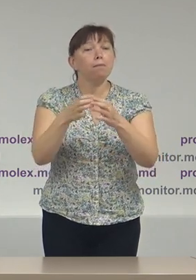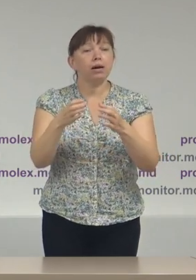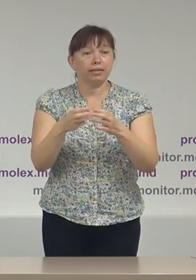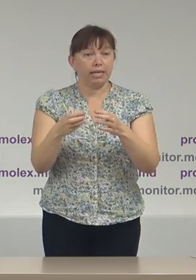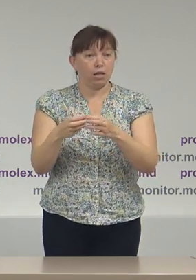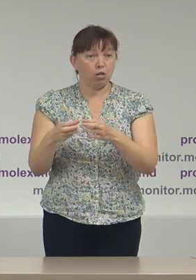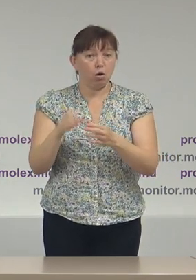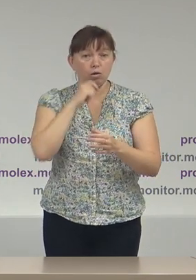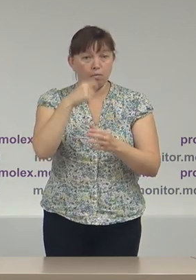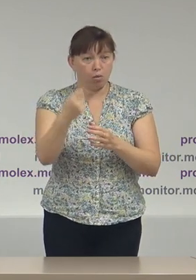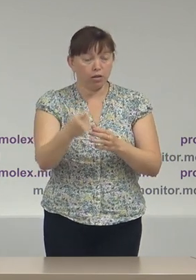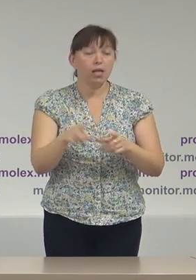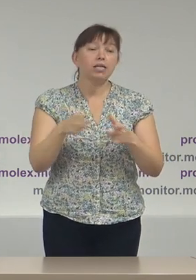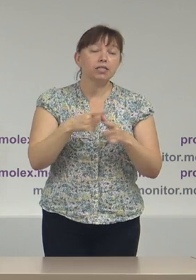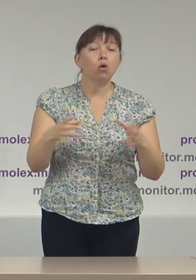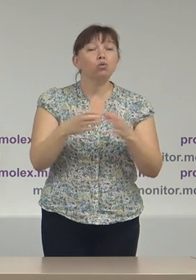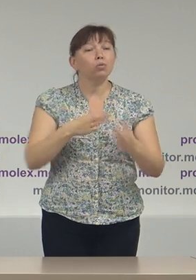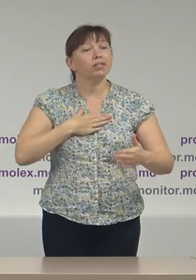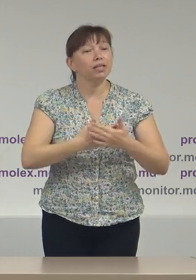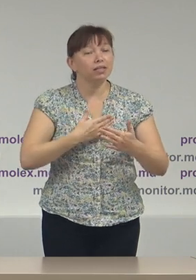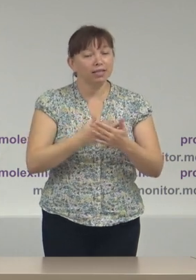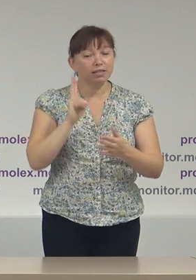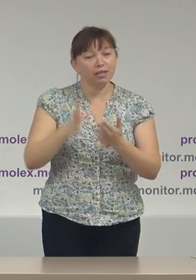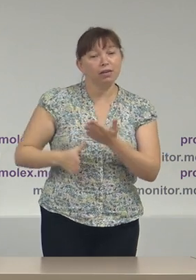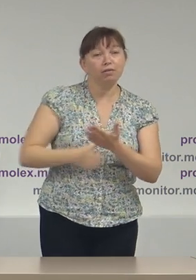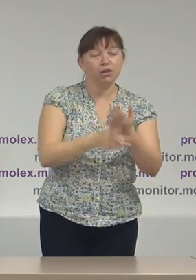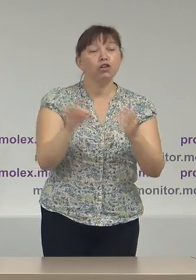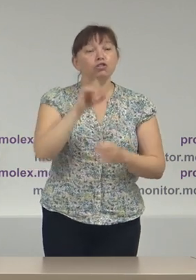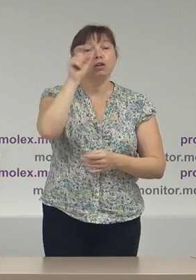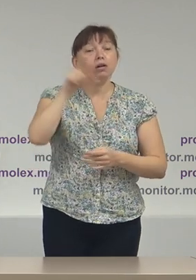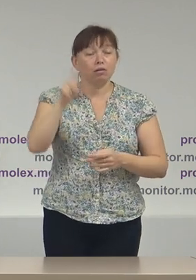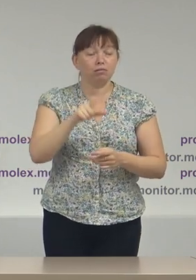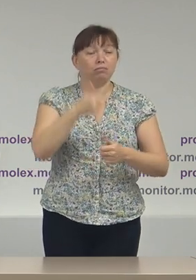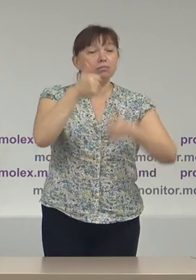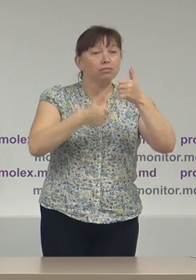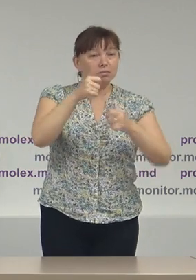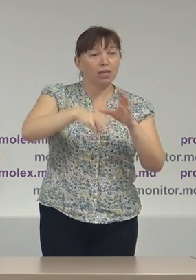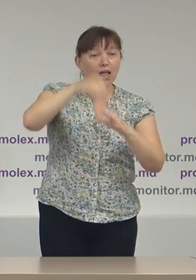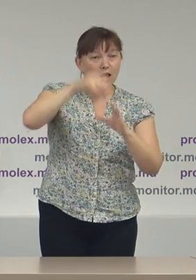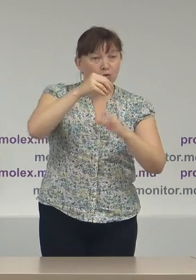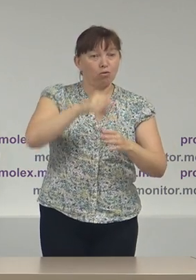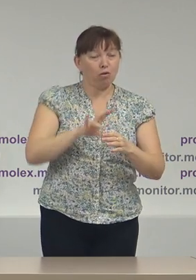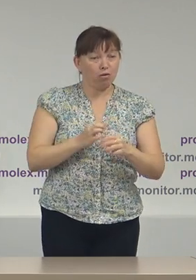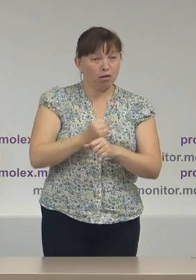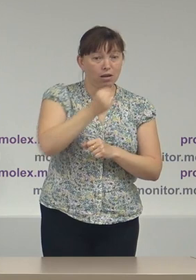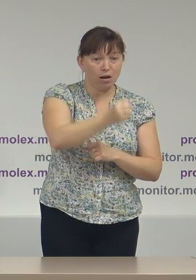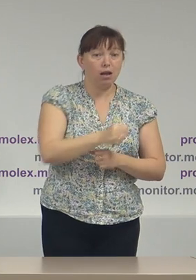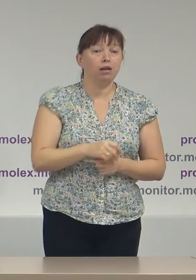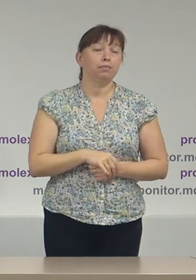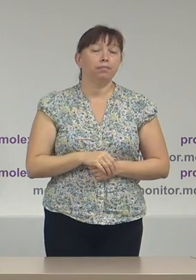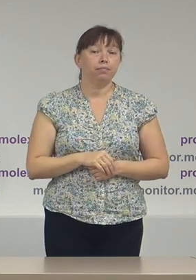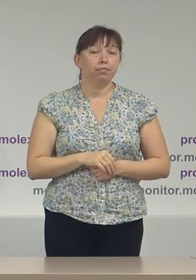sau grupurilor de inițiativă și concurenților electorale de către partidele politice care le-au înființat.